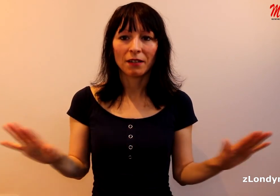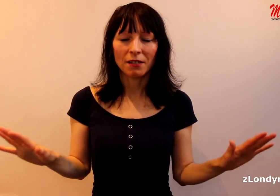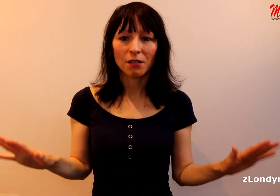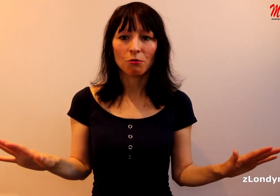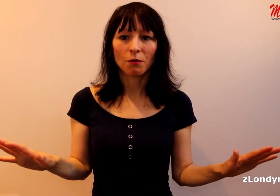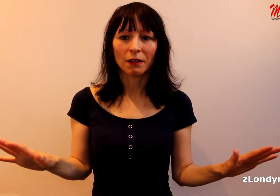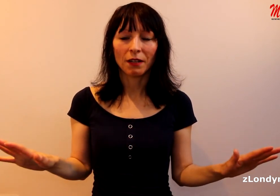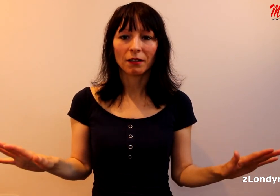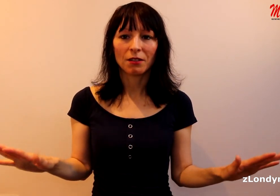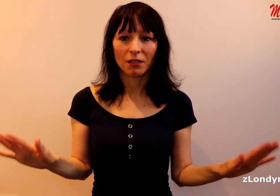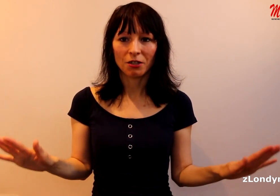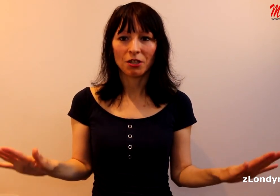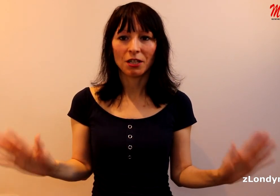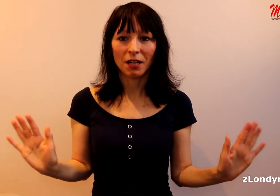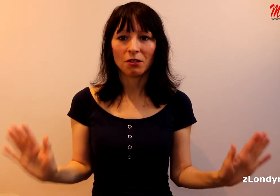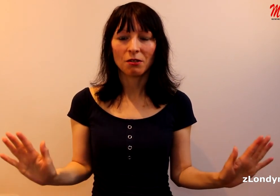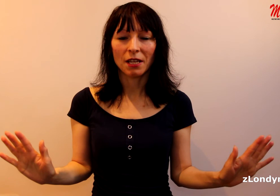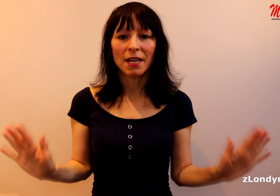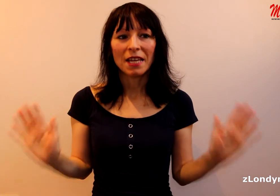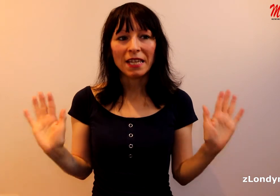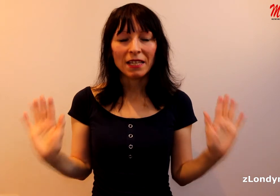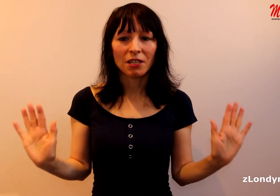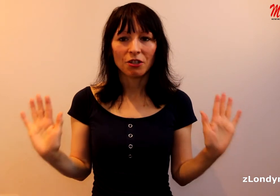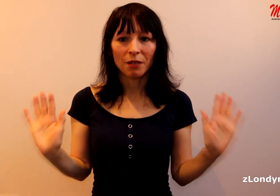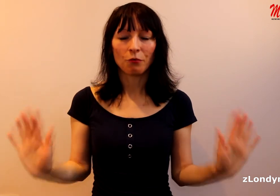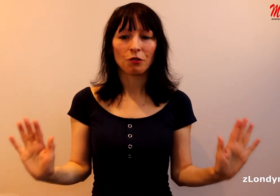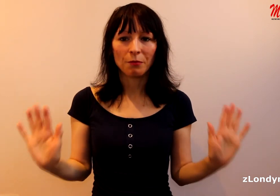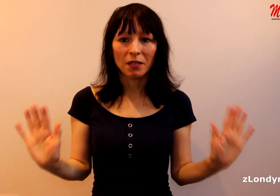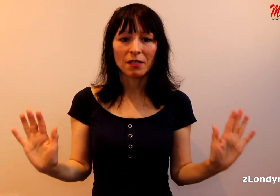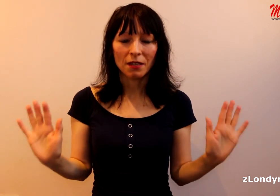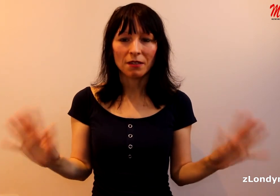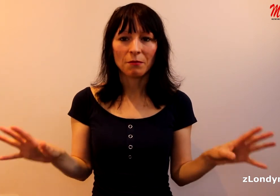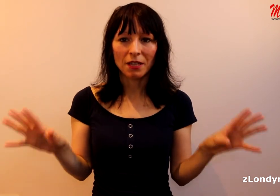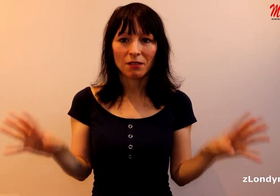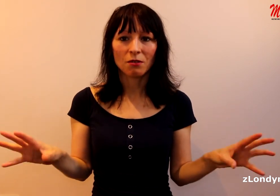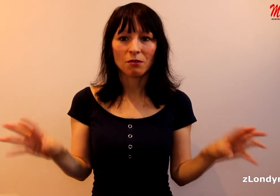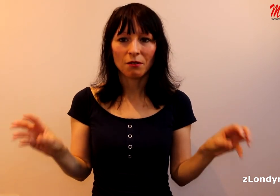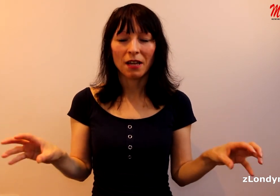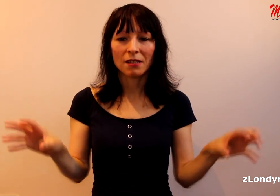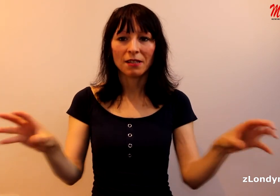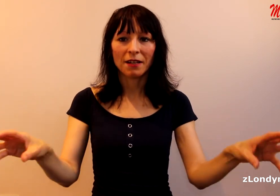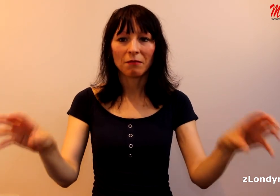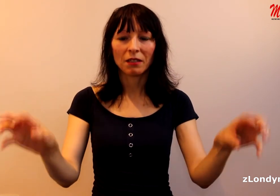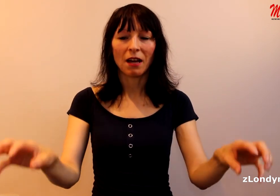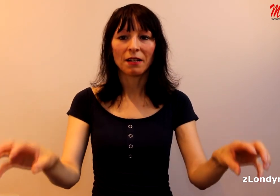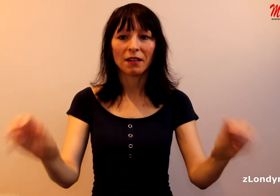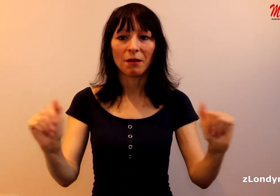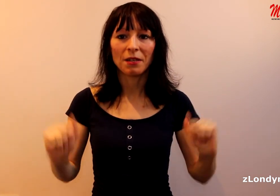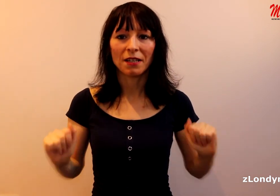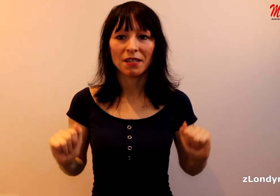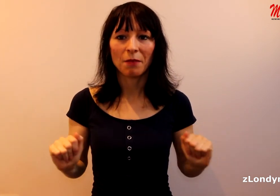necenzurovat, nechat, ať si každý říká, co chce, i když tam může být zatím něco, co nás někam táhne, kam ji nechceme